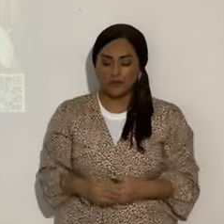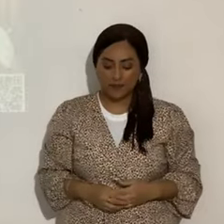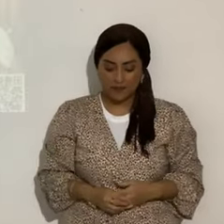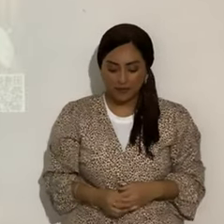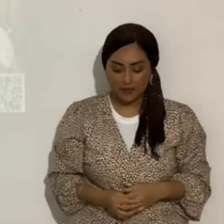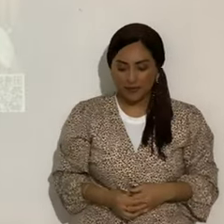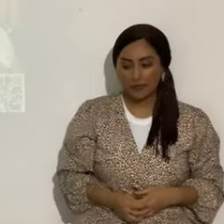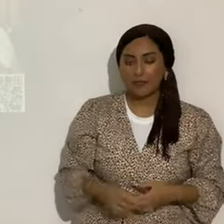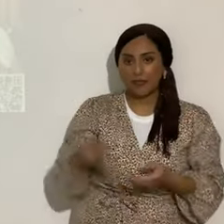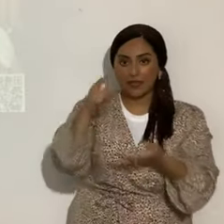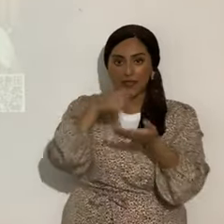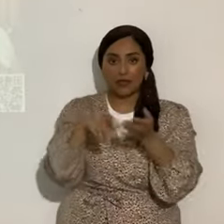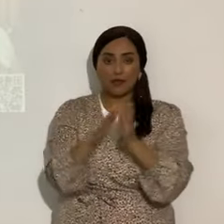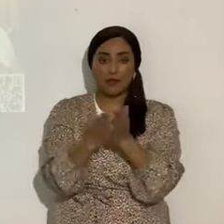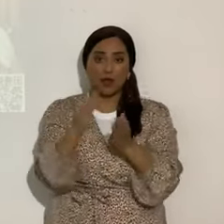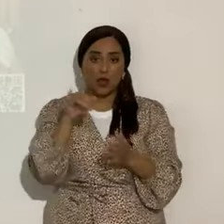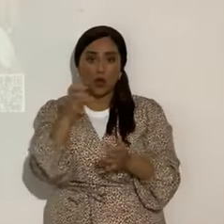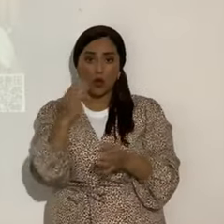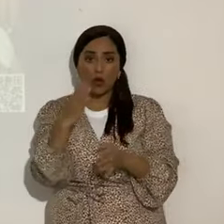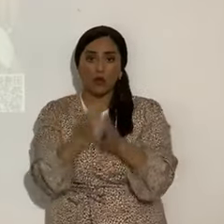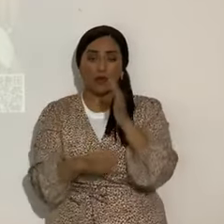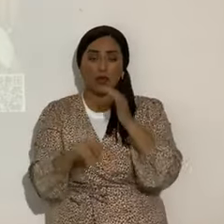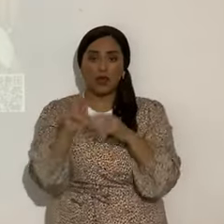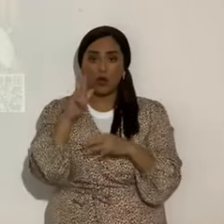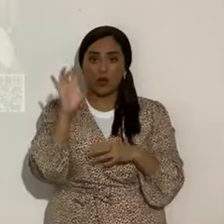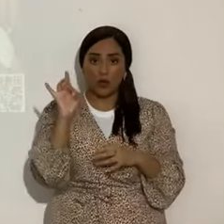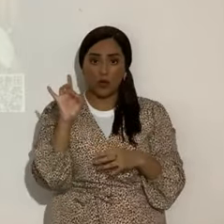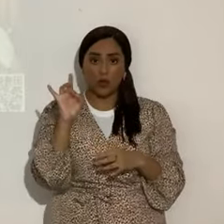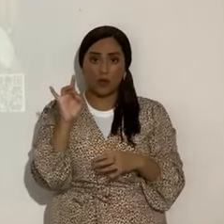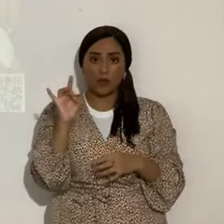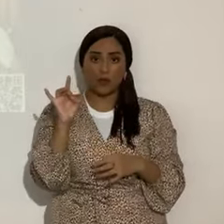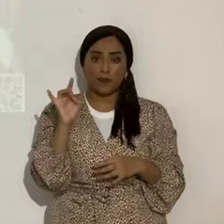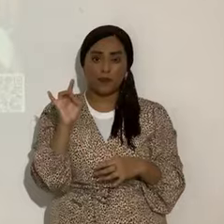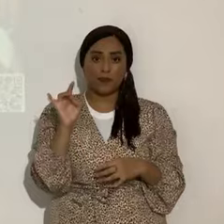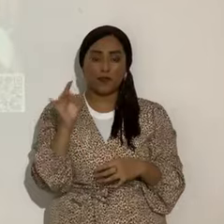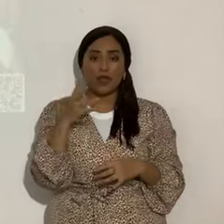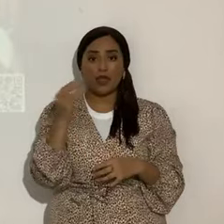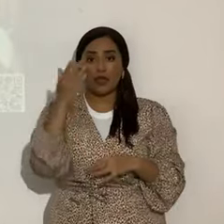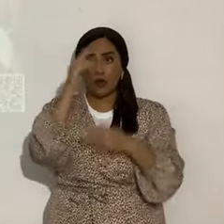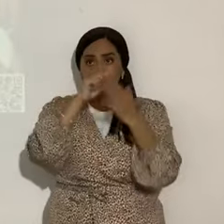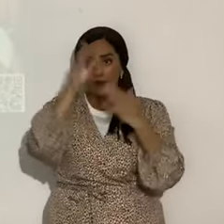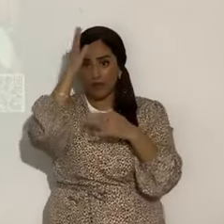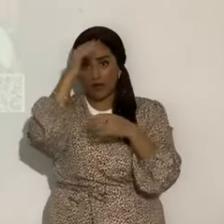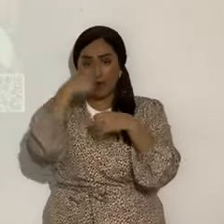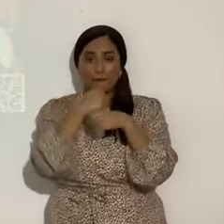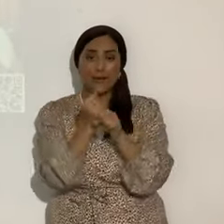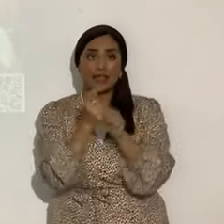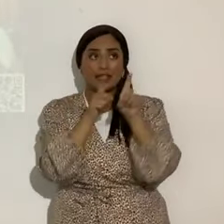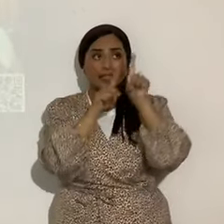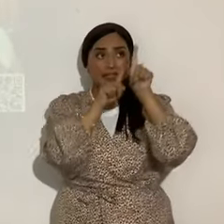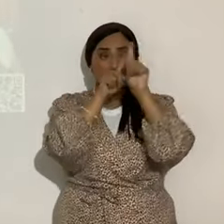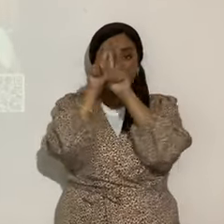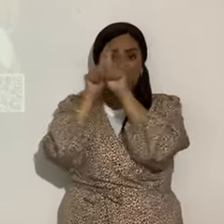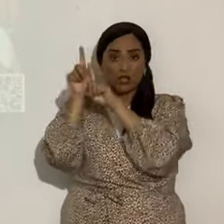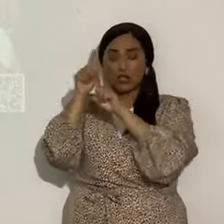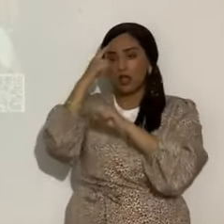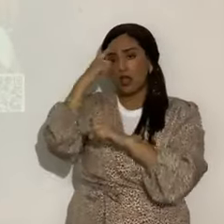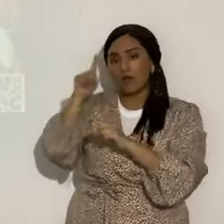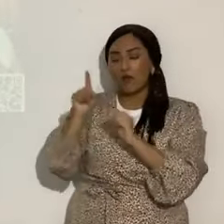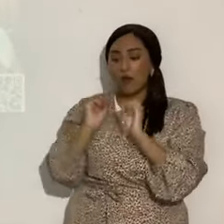Entonces, busquen el libro de Job, capítulo 38. El Eterno hizo las constelaciones para ir poniendo ahí el Sol